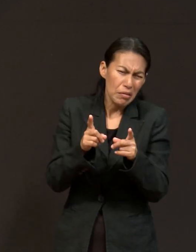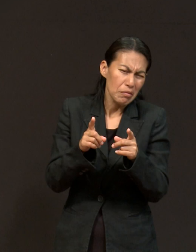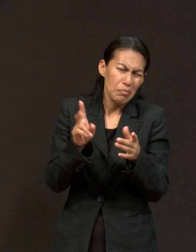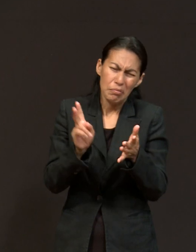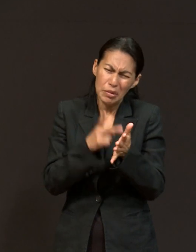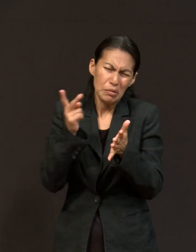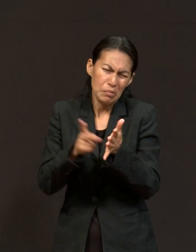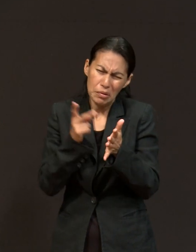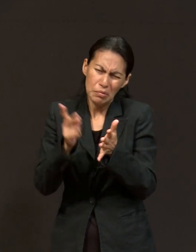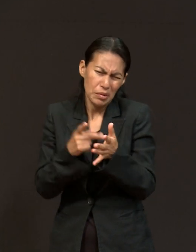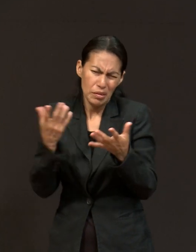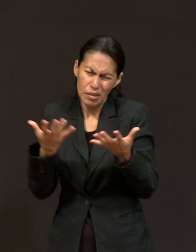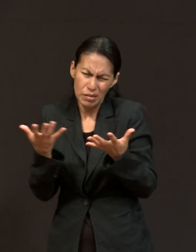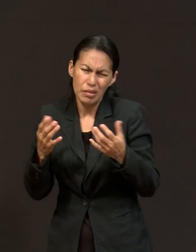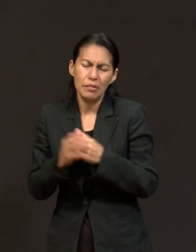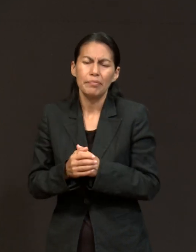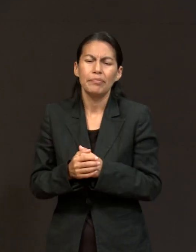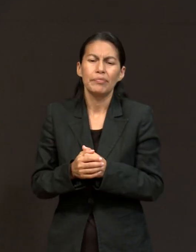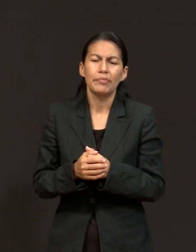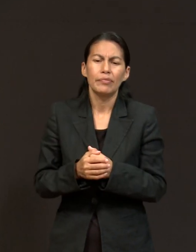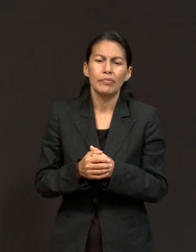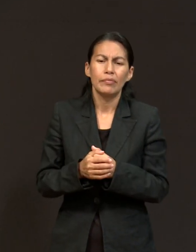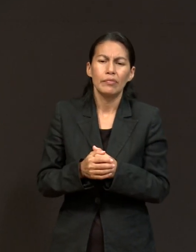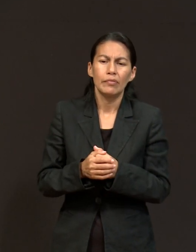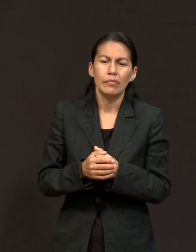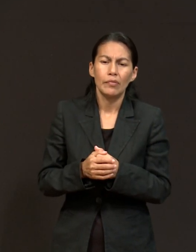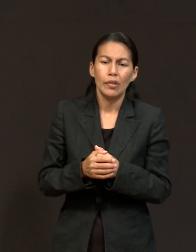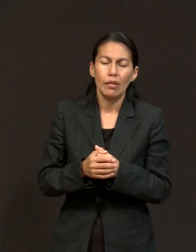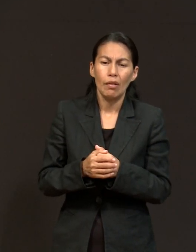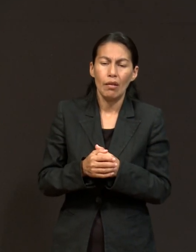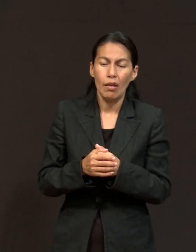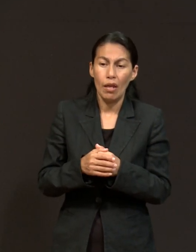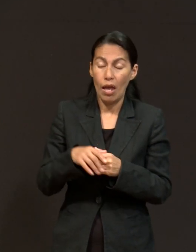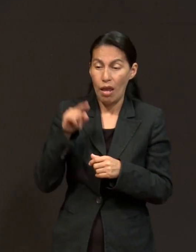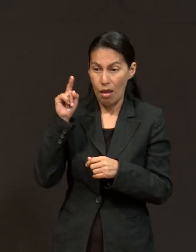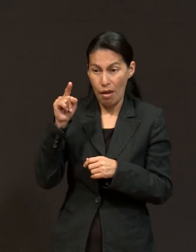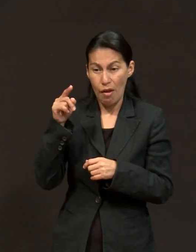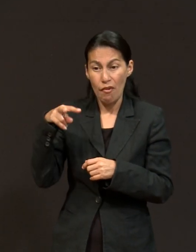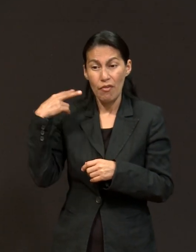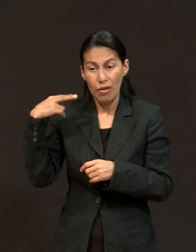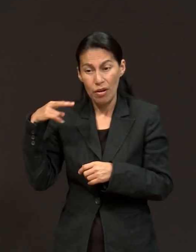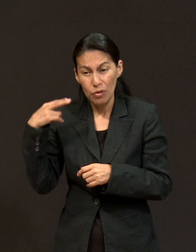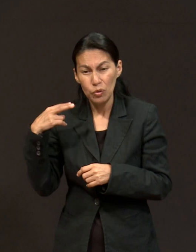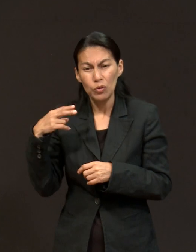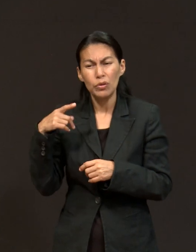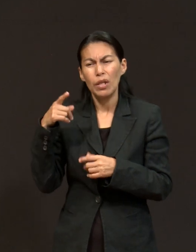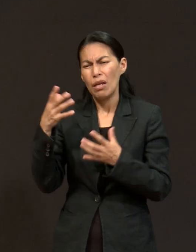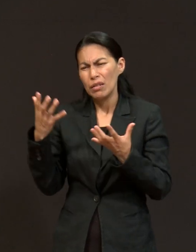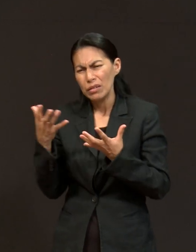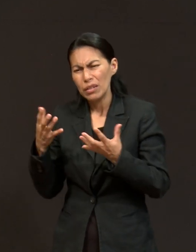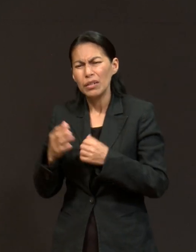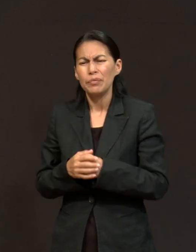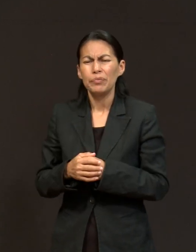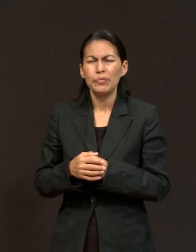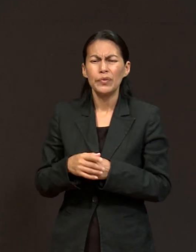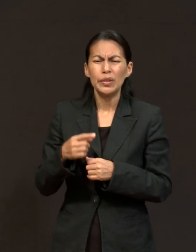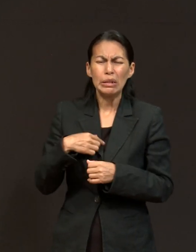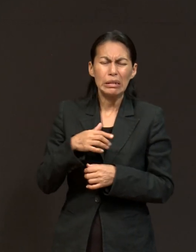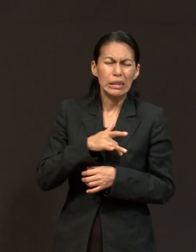pero llegó un verano, yo me acuerdo muy bien de ese verano. Fue en el puerto de Veracruz, que me sentía, si bien